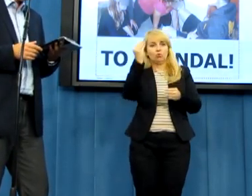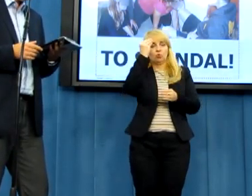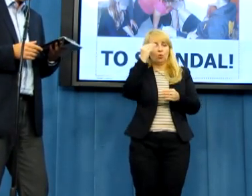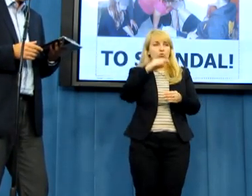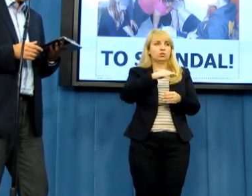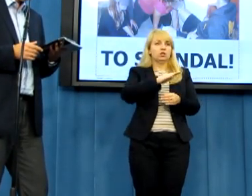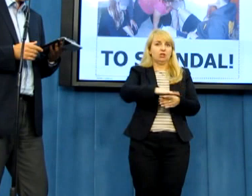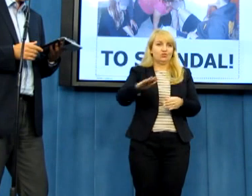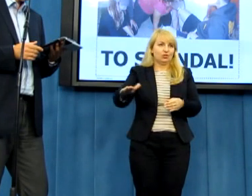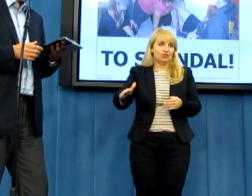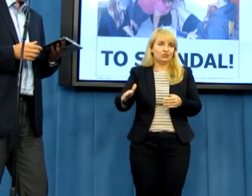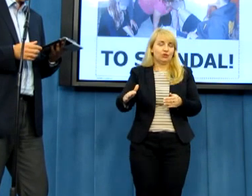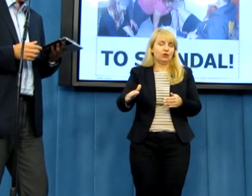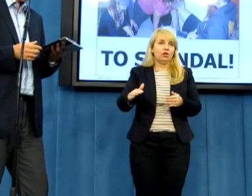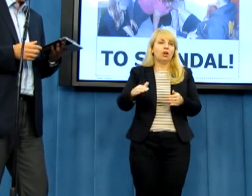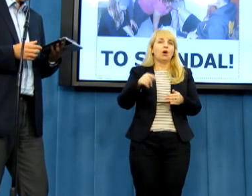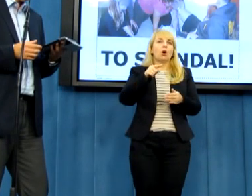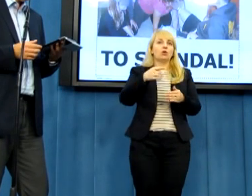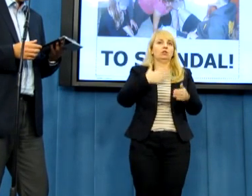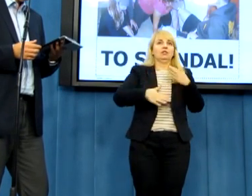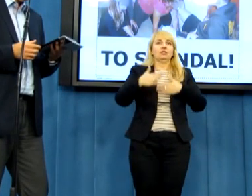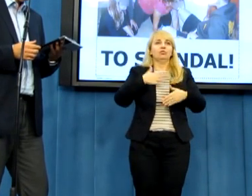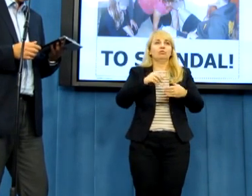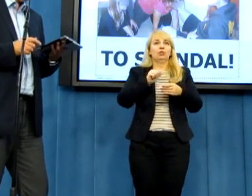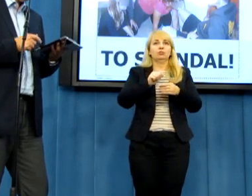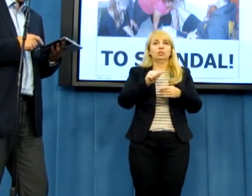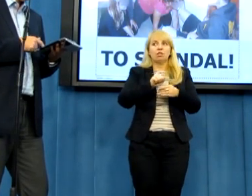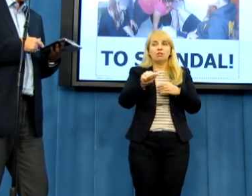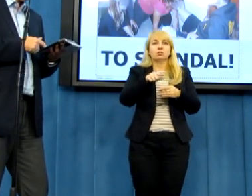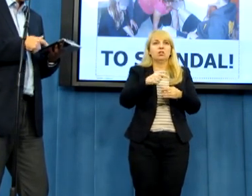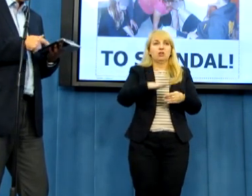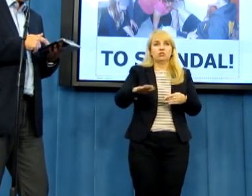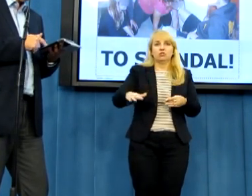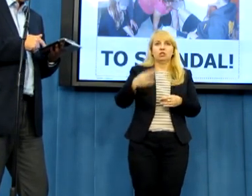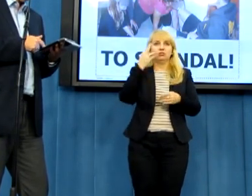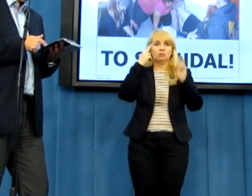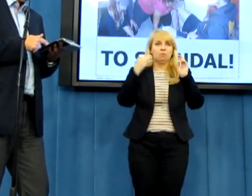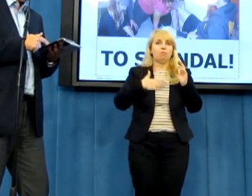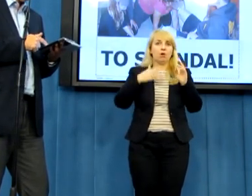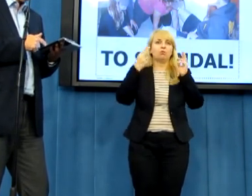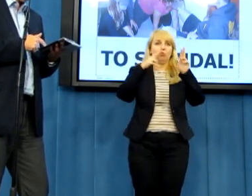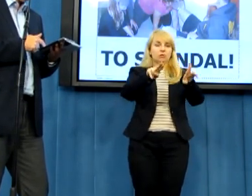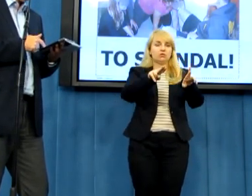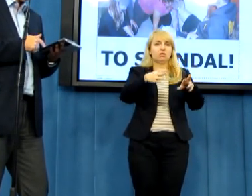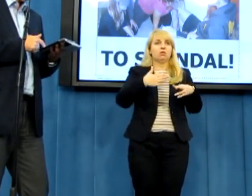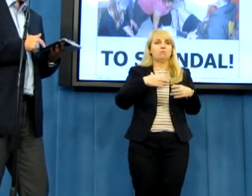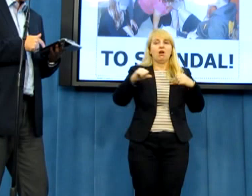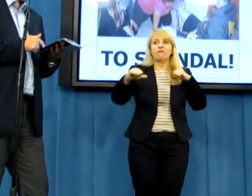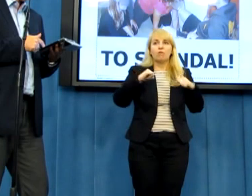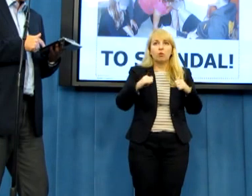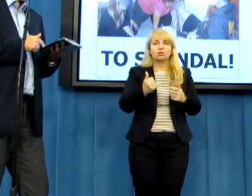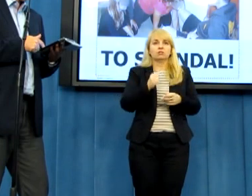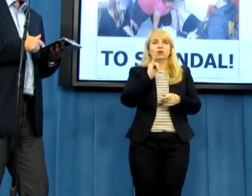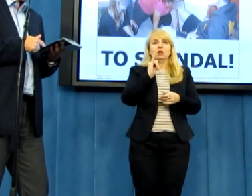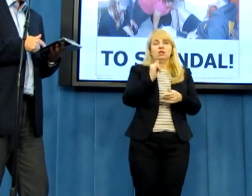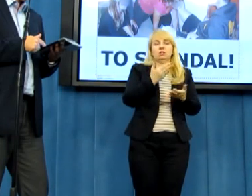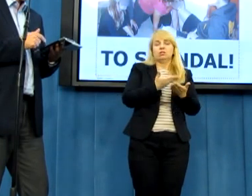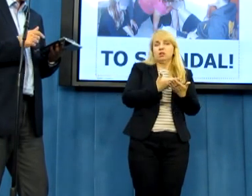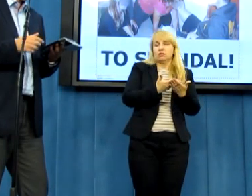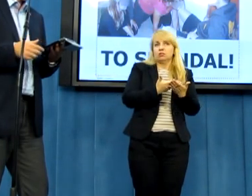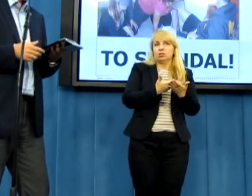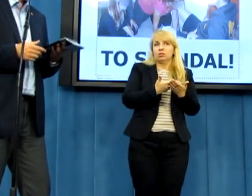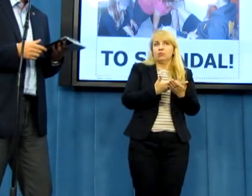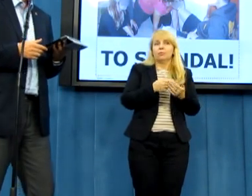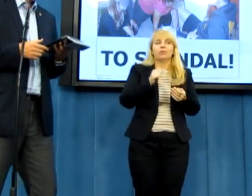kilkunastoletnich dzieci, no cieszy się jednak autorytetem, ma władzę nad tymi uczniami, więc